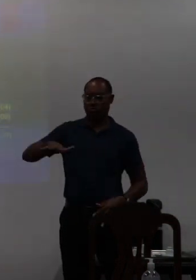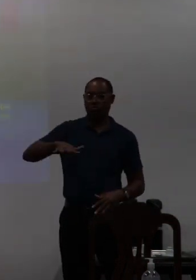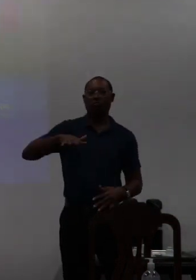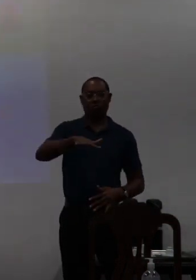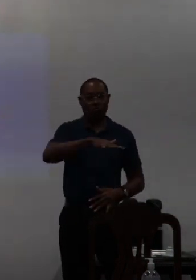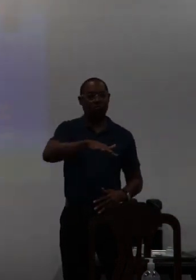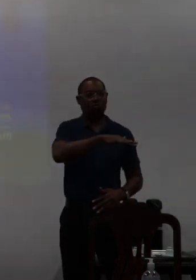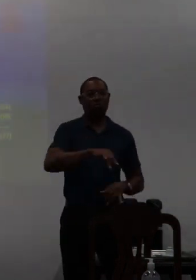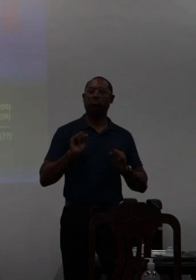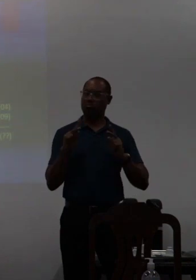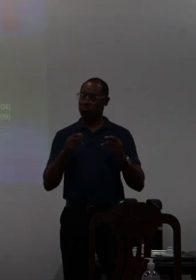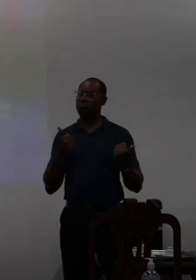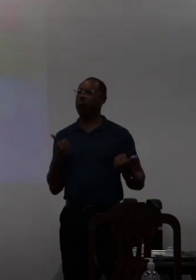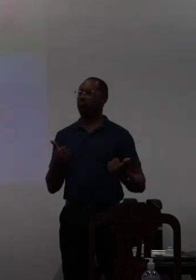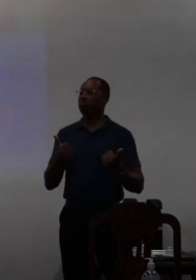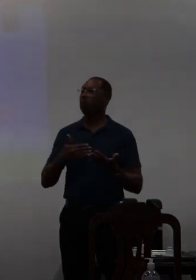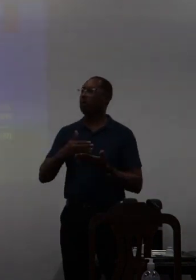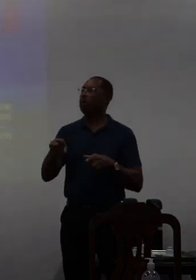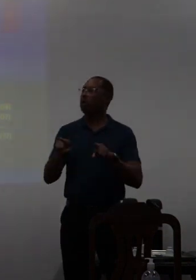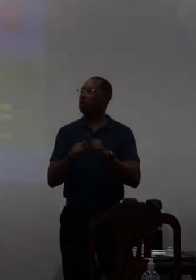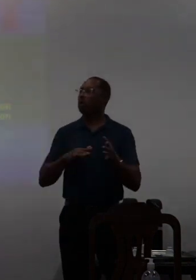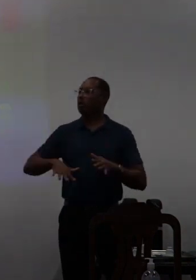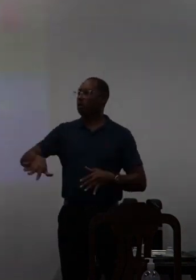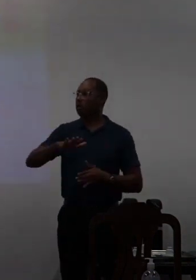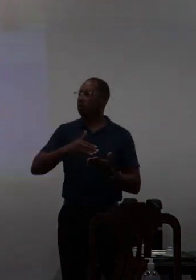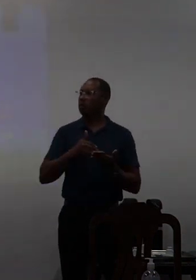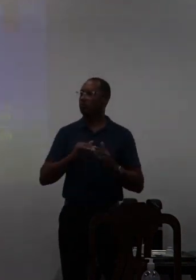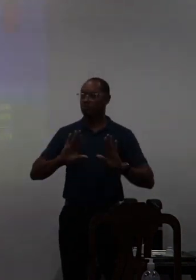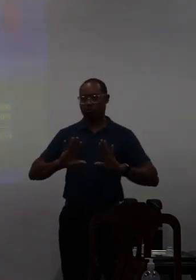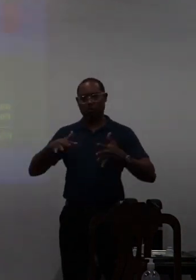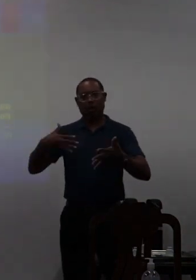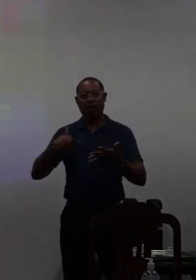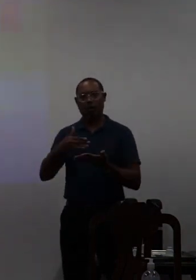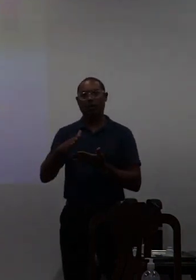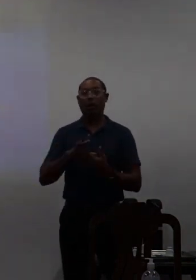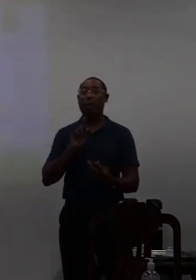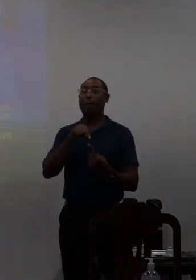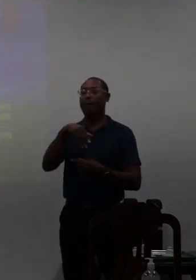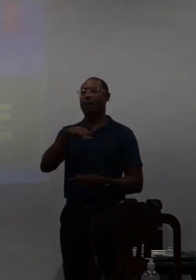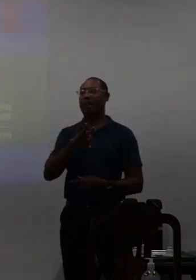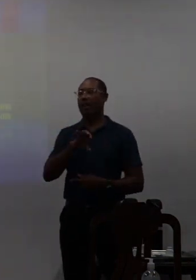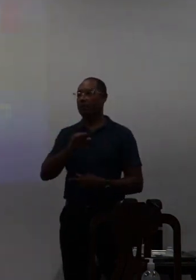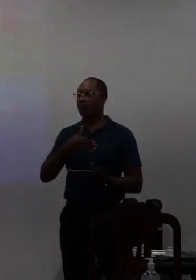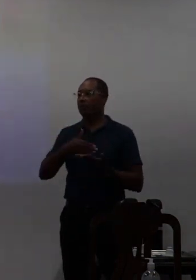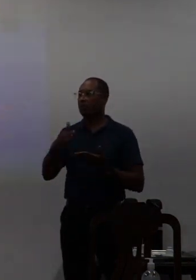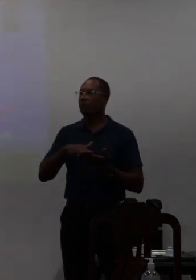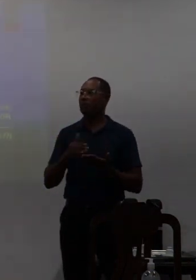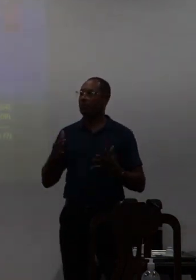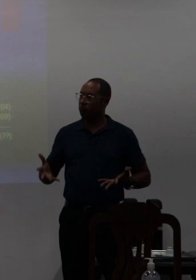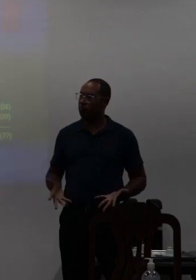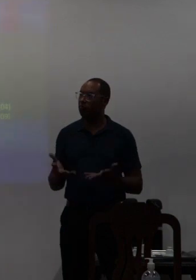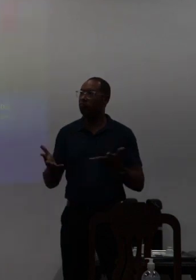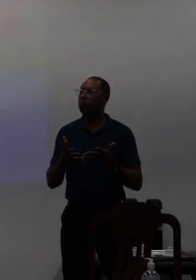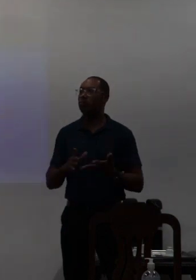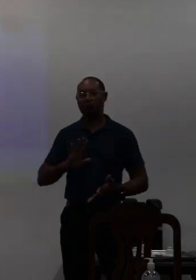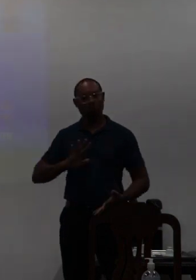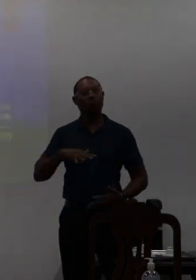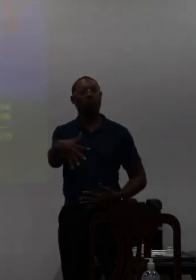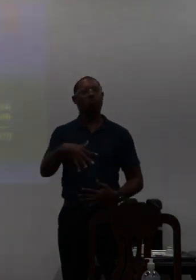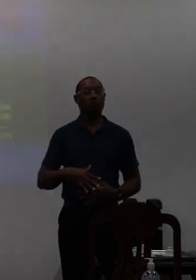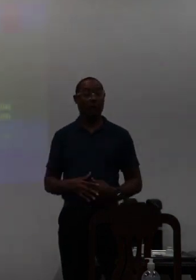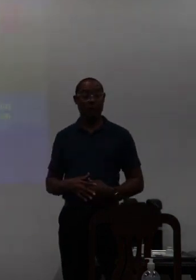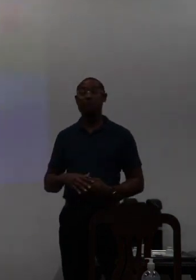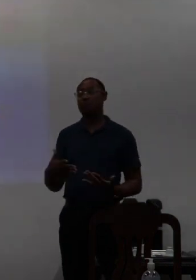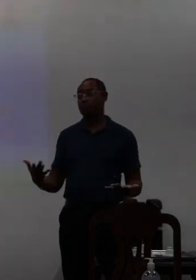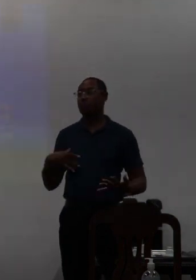está certo e as iniciativas em vez de metas nós vamos ter iniciativas está certo